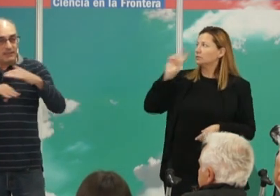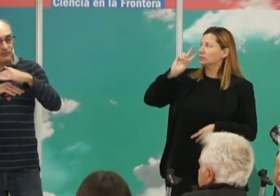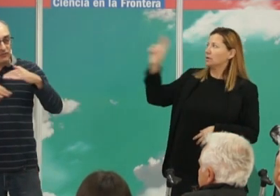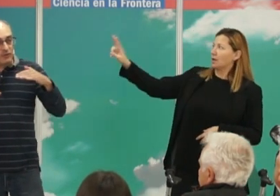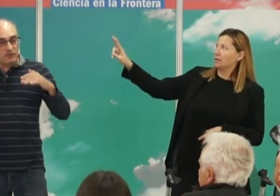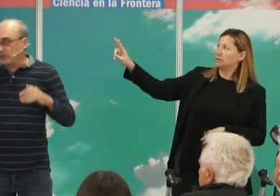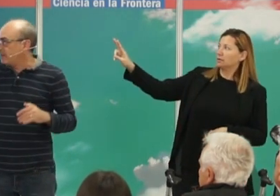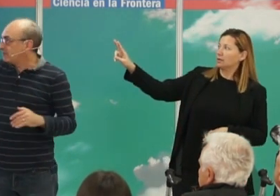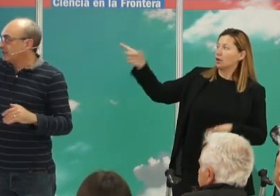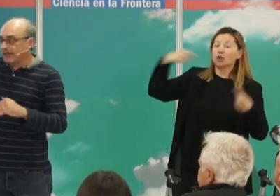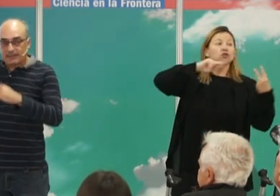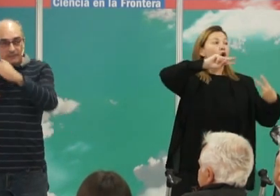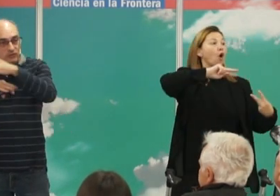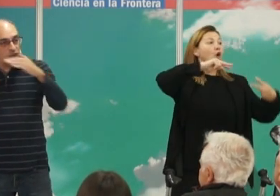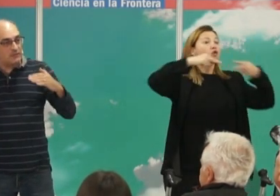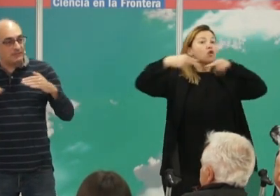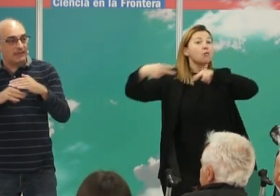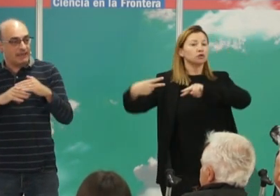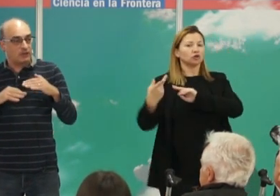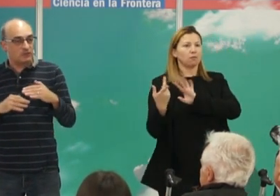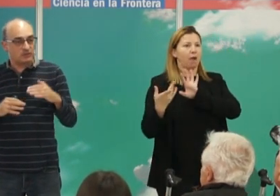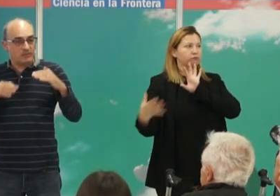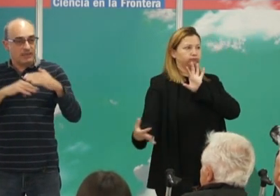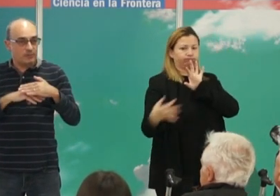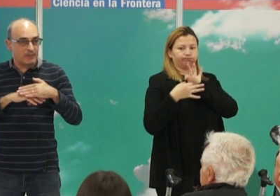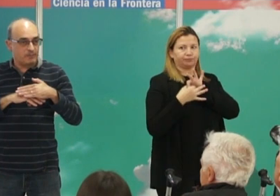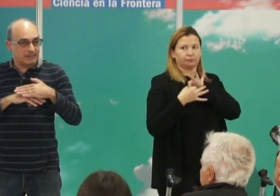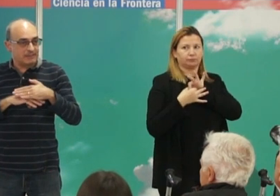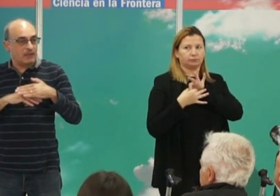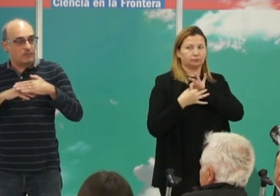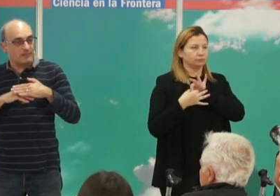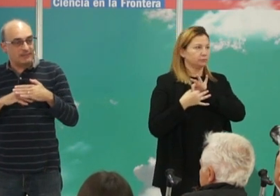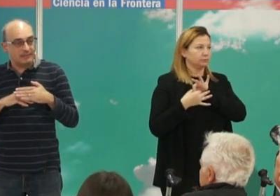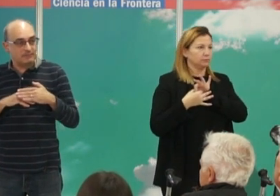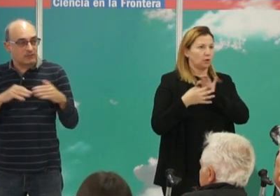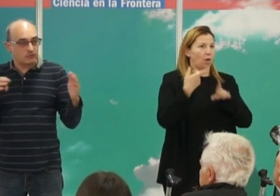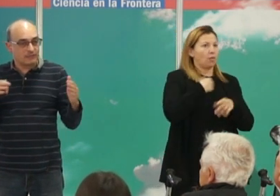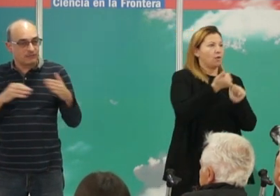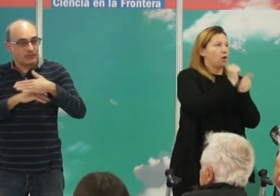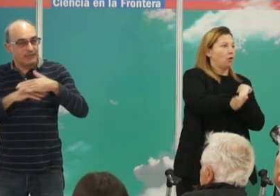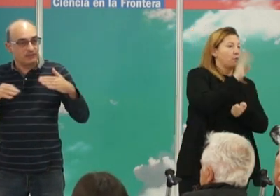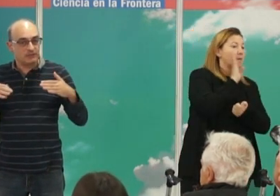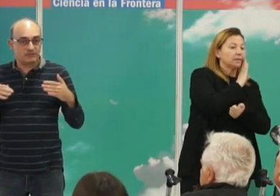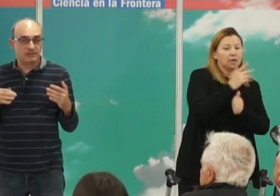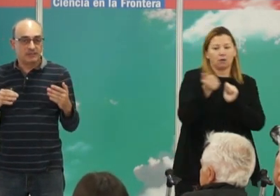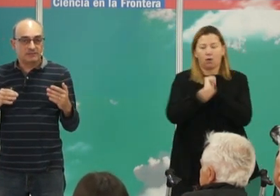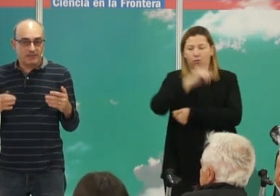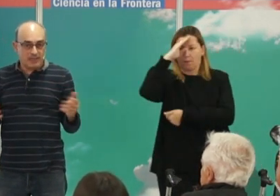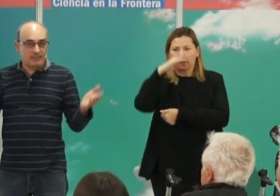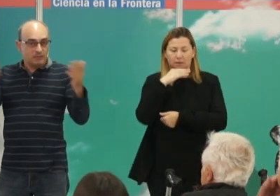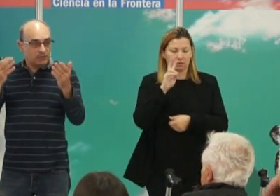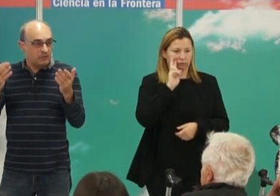estos cromosomas donde hay las dos copias de cada cromosoma, la copia paterna y la copia materna, pues resulta que son idénticos.